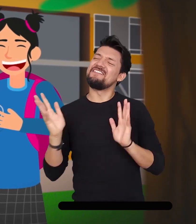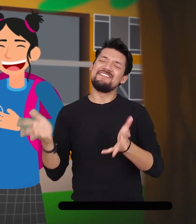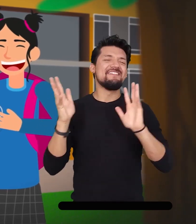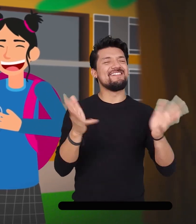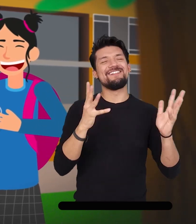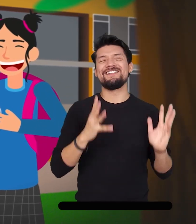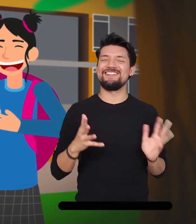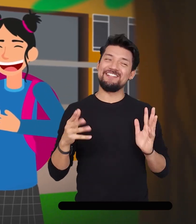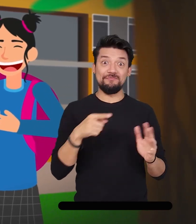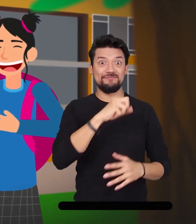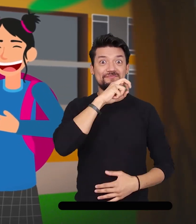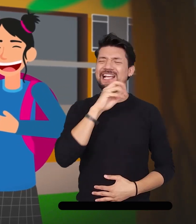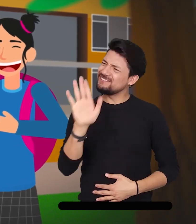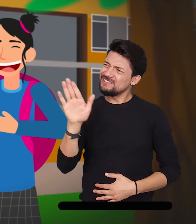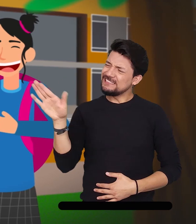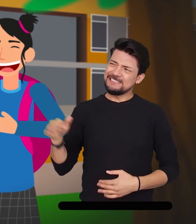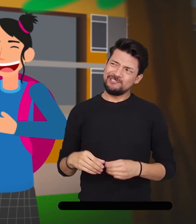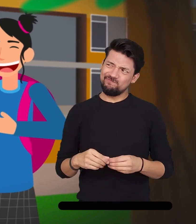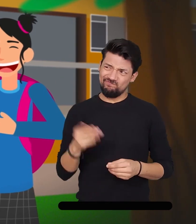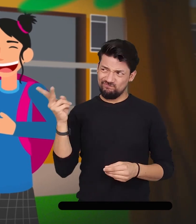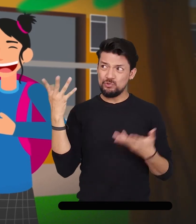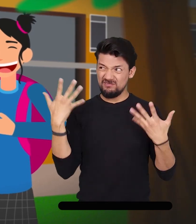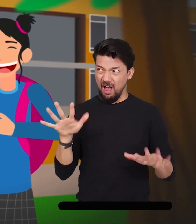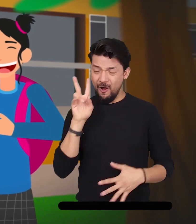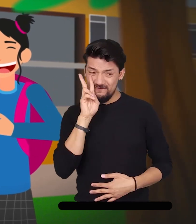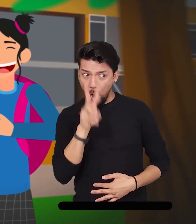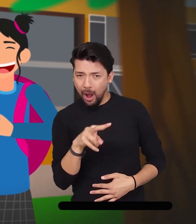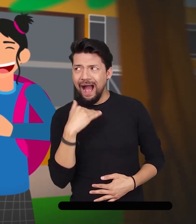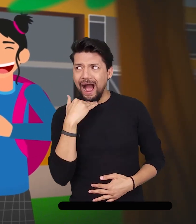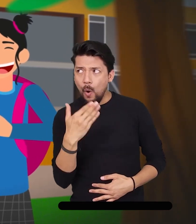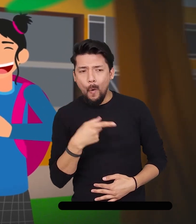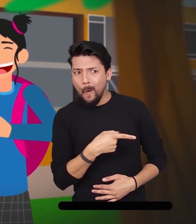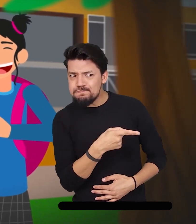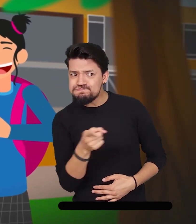empezaron a hablar y Marcela les preguntó que si habían visto un esfero que se le perdió.